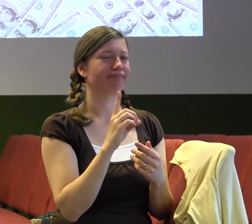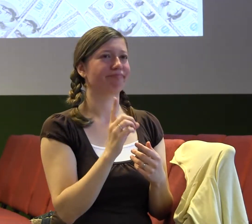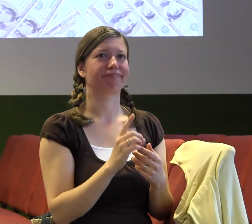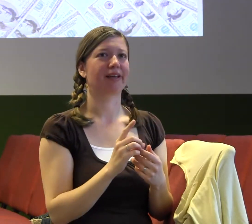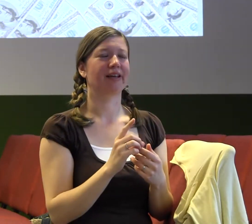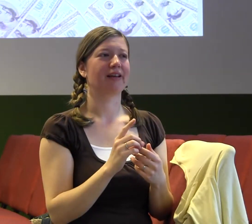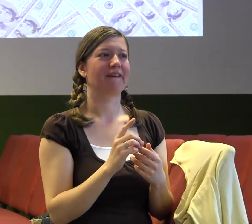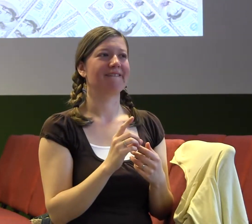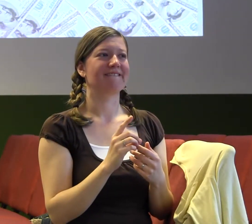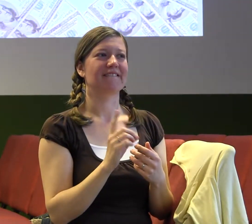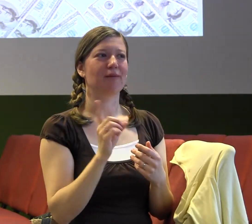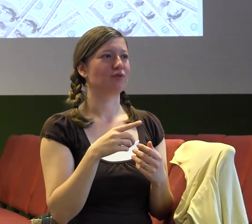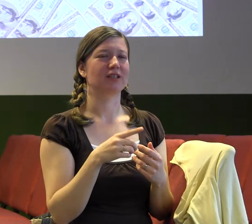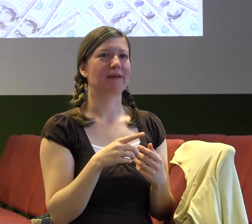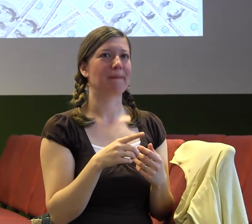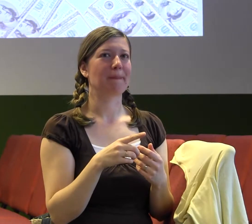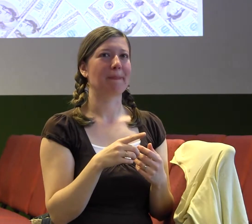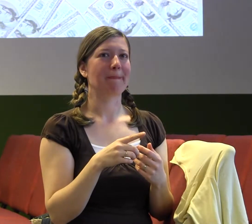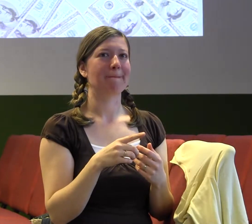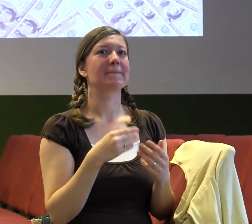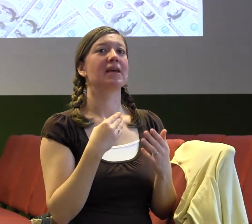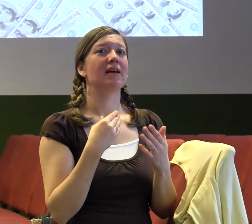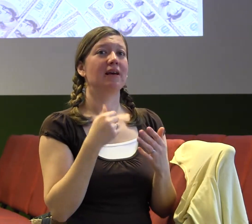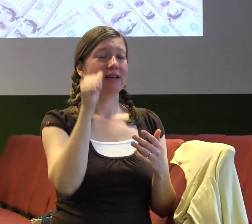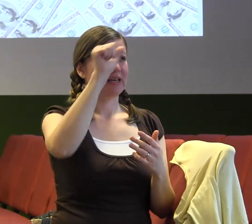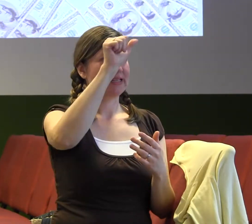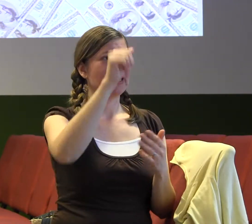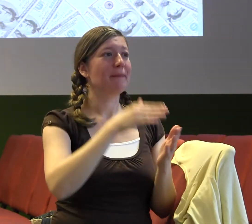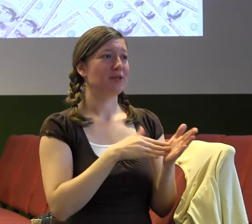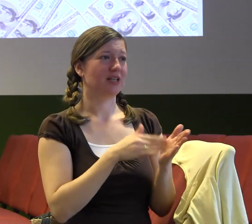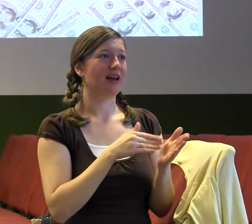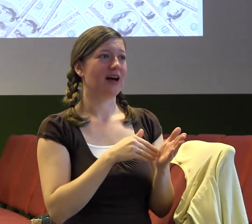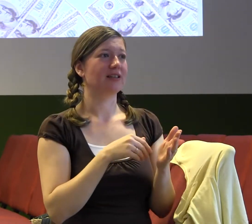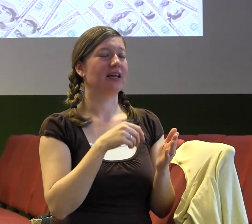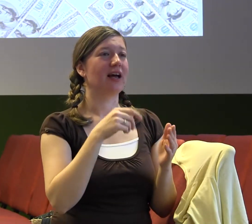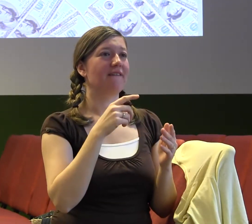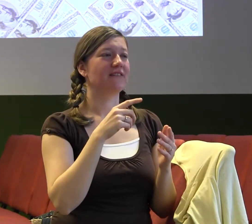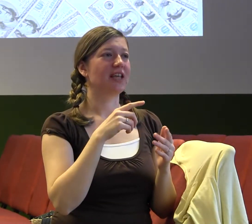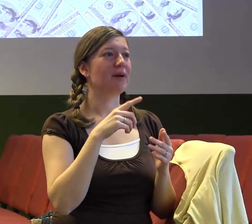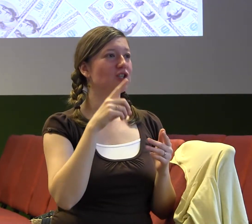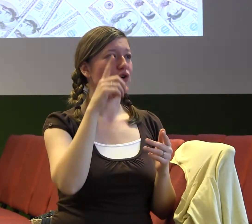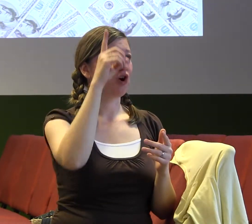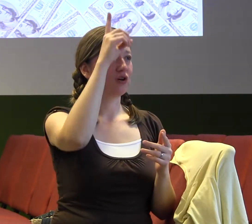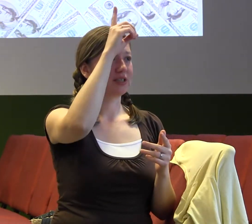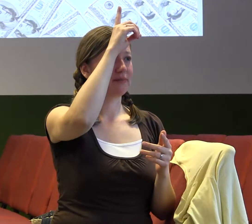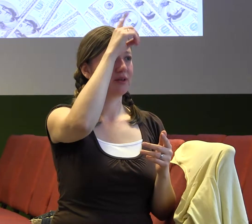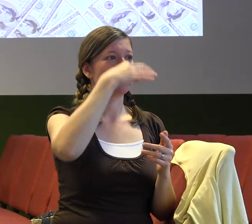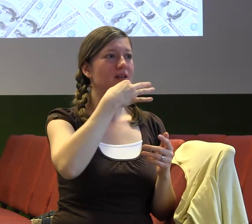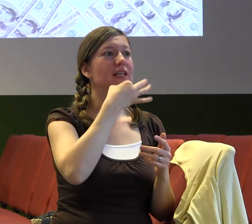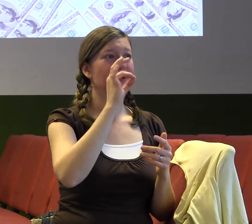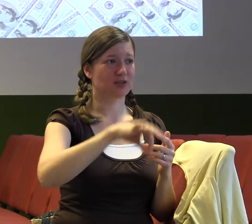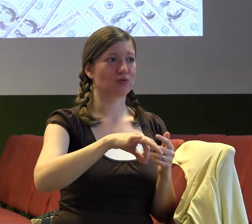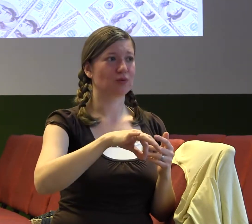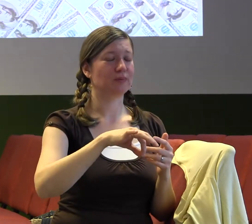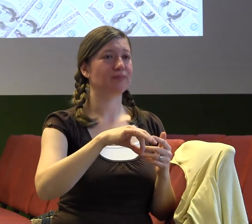závěr z toho byl, že když máme spoustu peněz, tak s tím jde ruku v ruce takový pocit všemocnosti, že si můžu